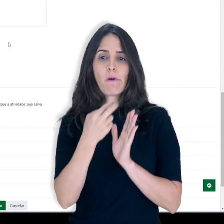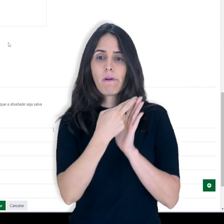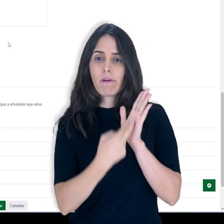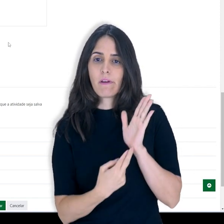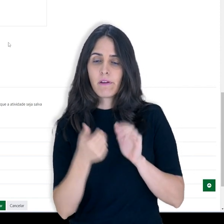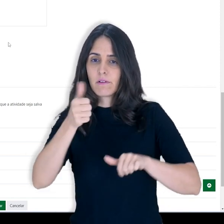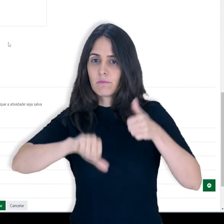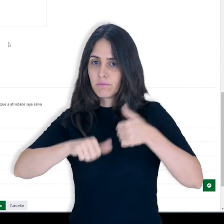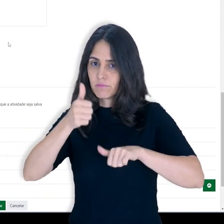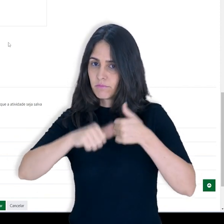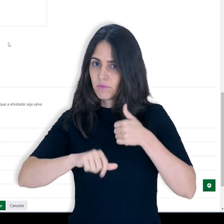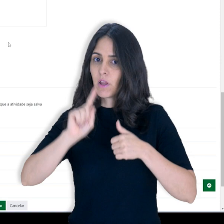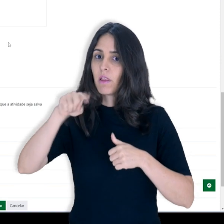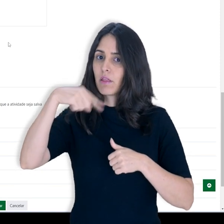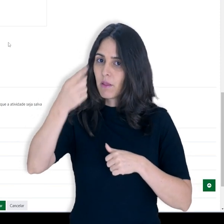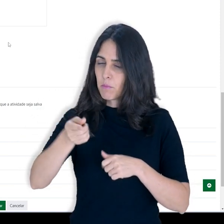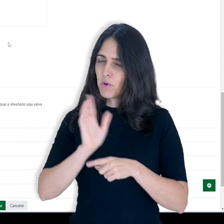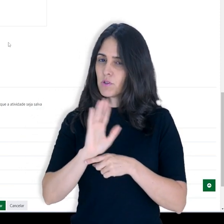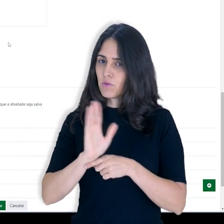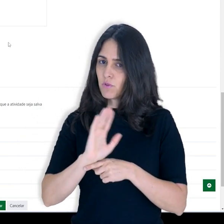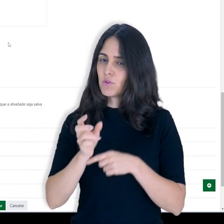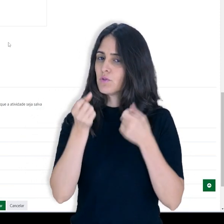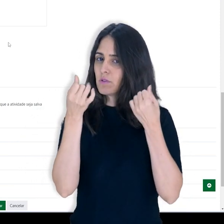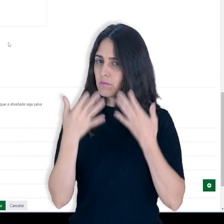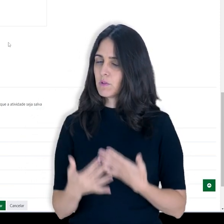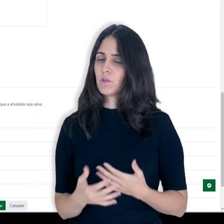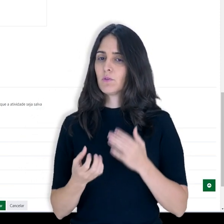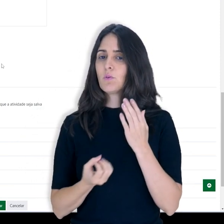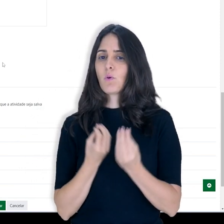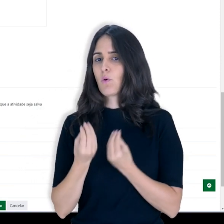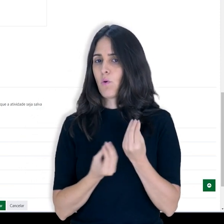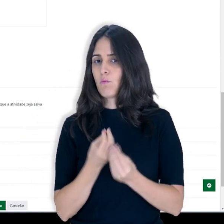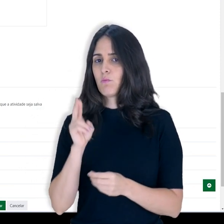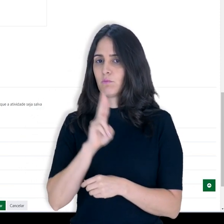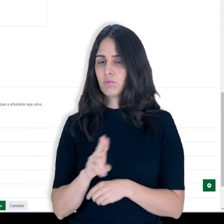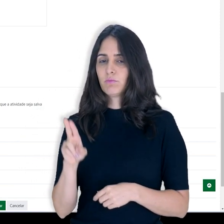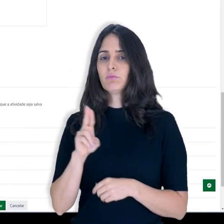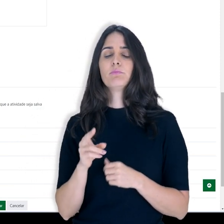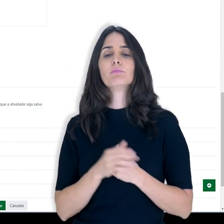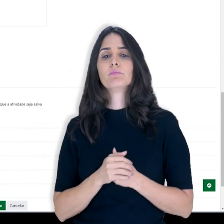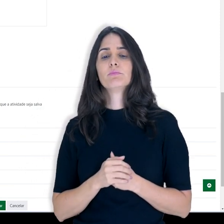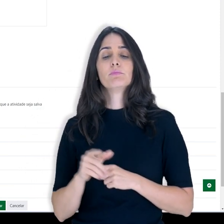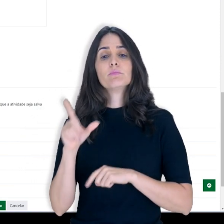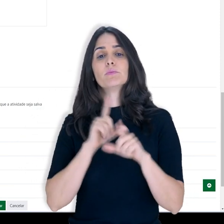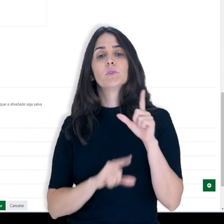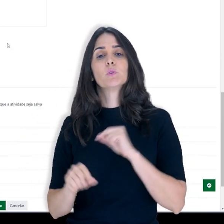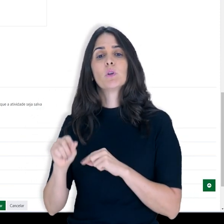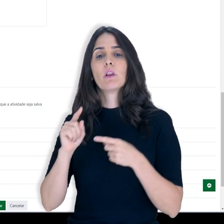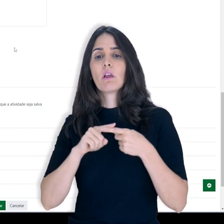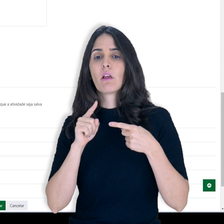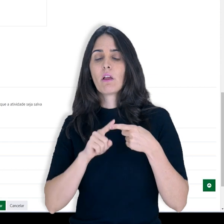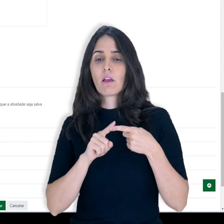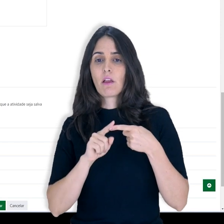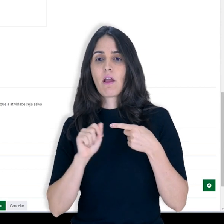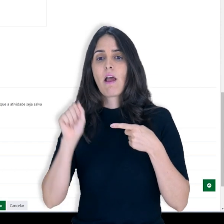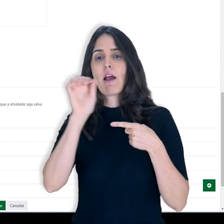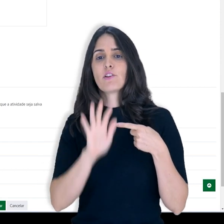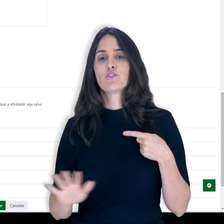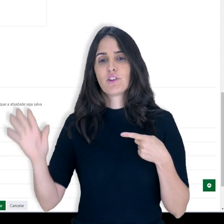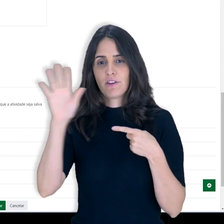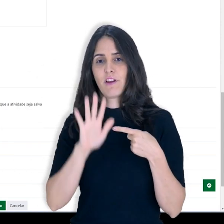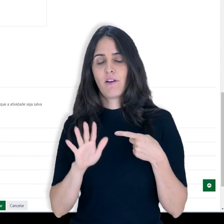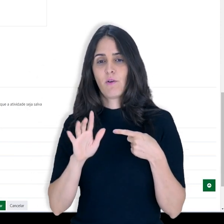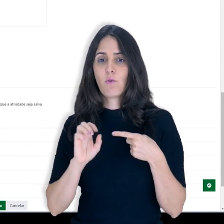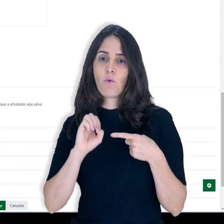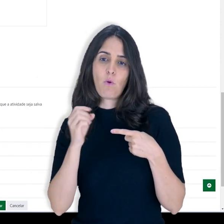Isso você pode aprender em outro tutorial. Aqui nós vamos prosseguir. E aí, da mesma forma, eu vou escolher essa avaliação